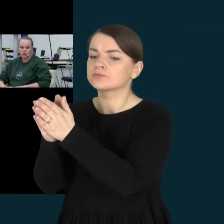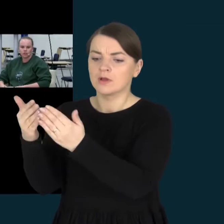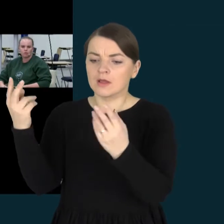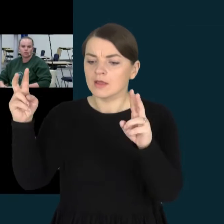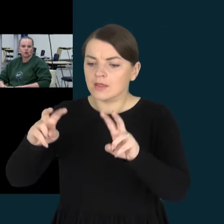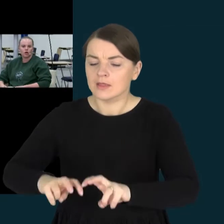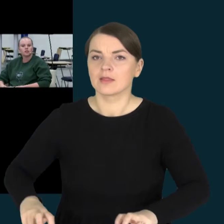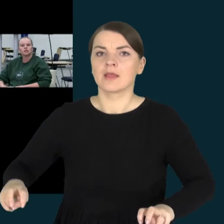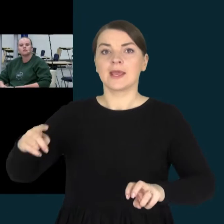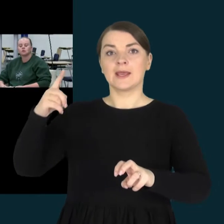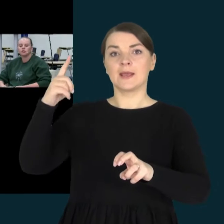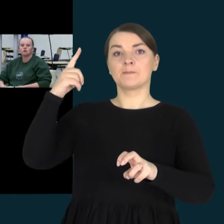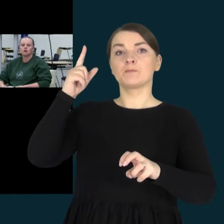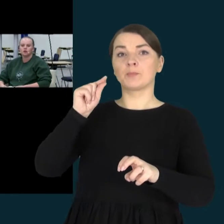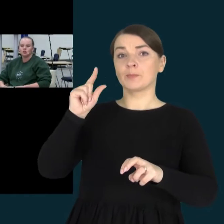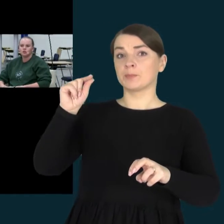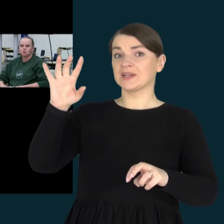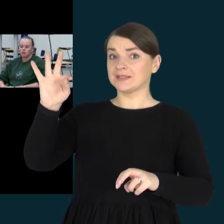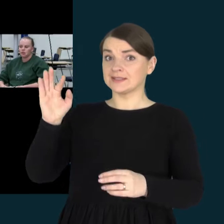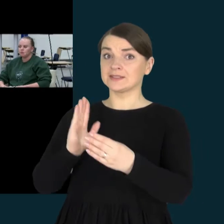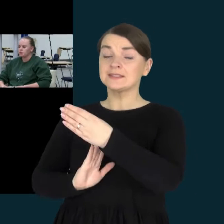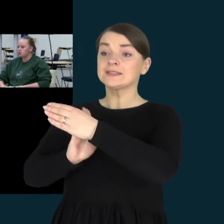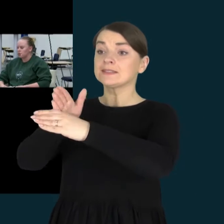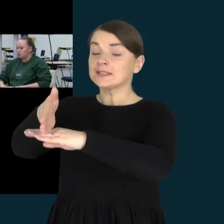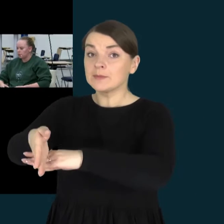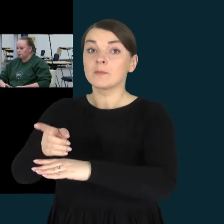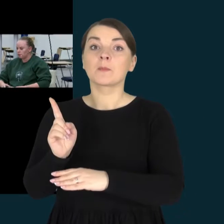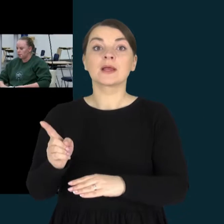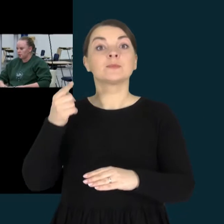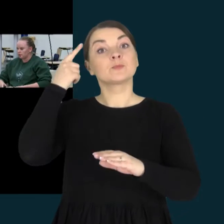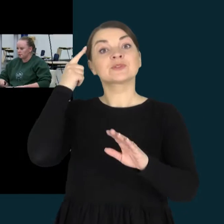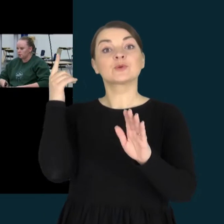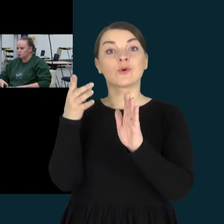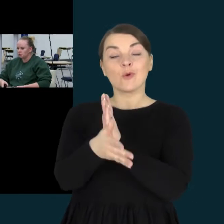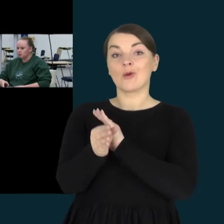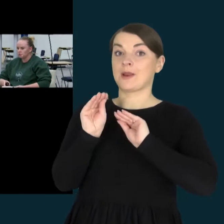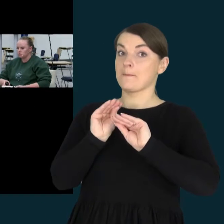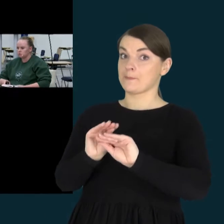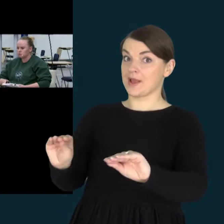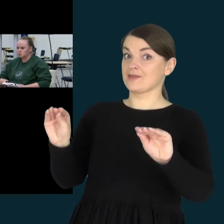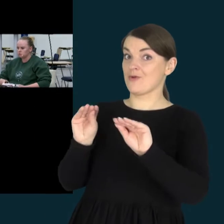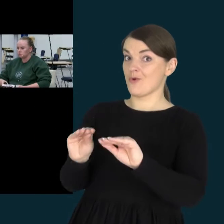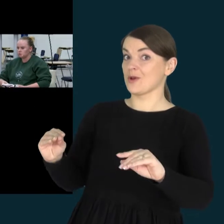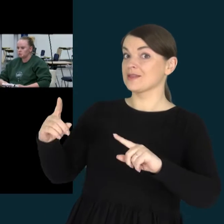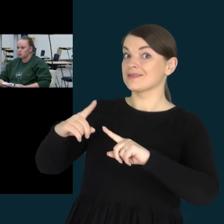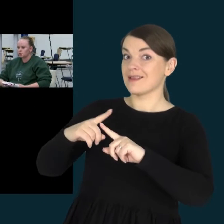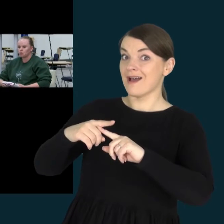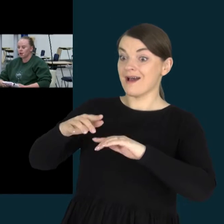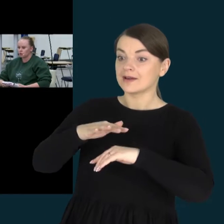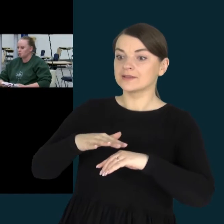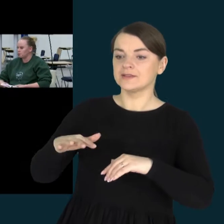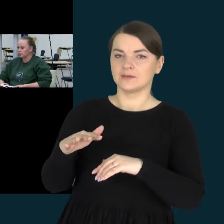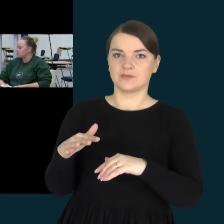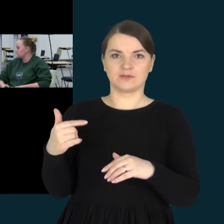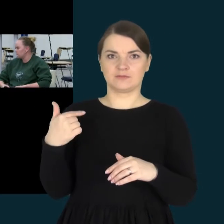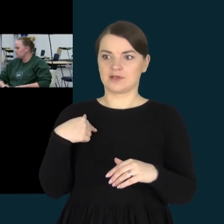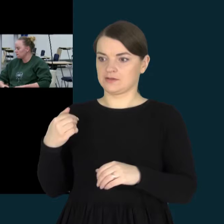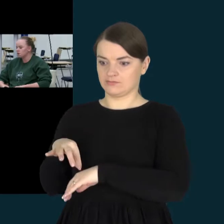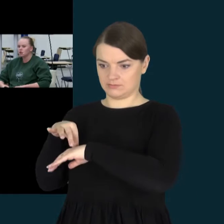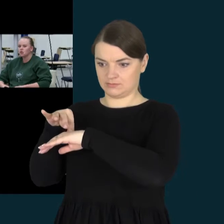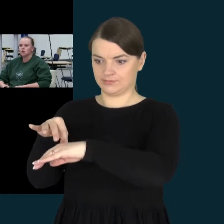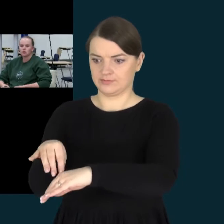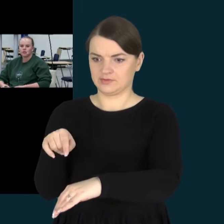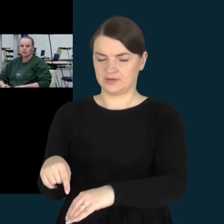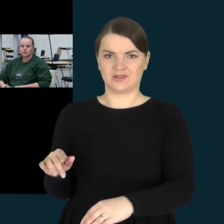psichologinę pedagoginę tarnybą. Beje, psichologinėje pedagoginėje tarnyboje nesuprato, kodėl mes